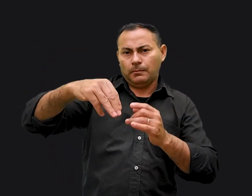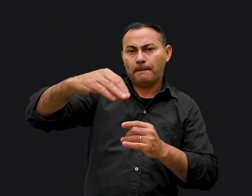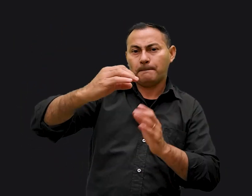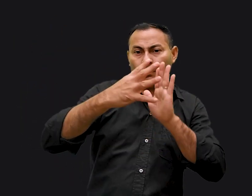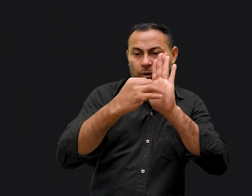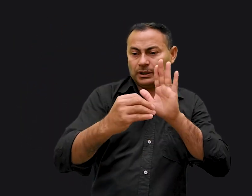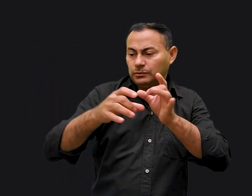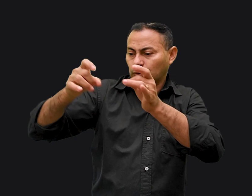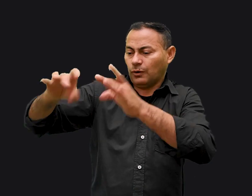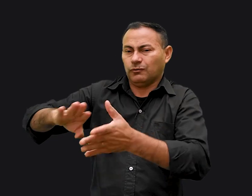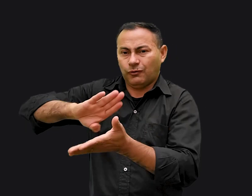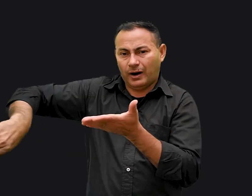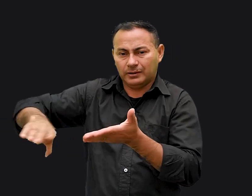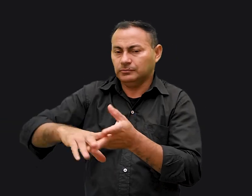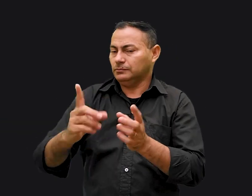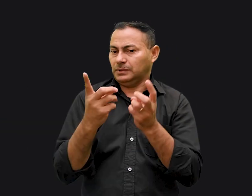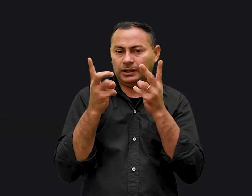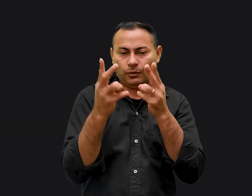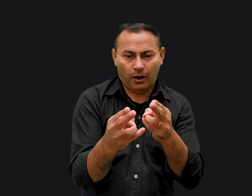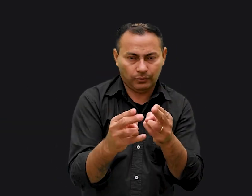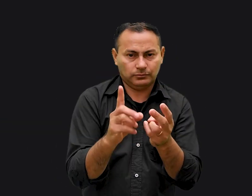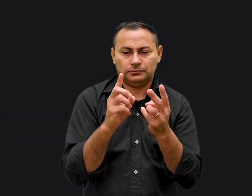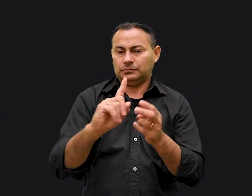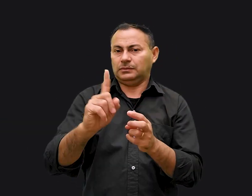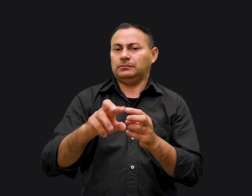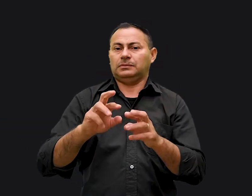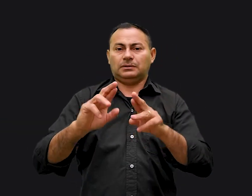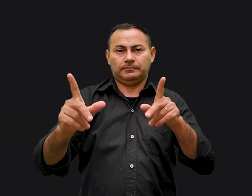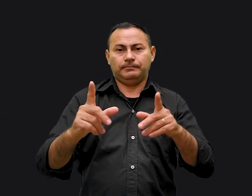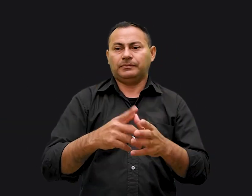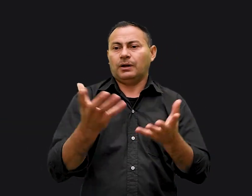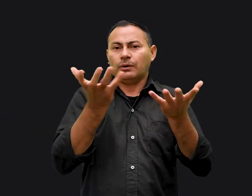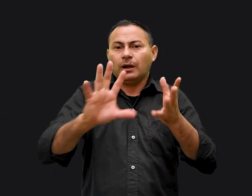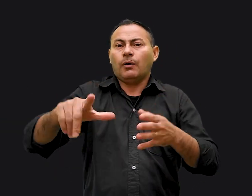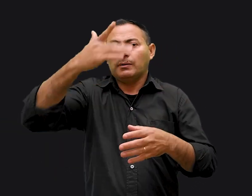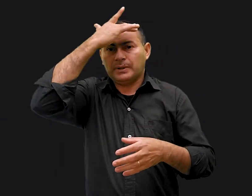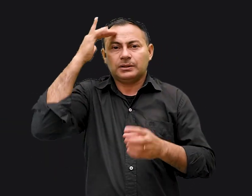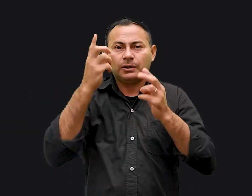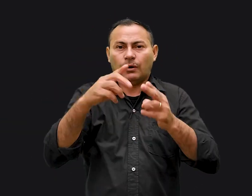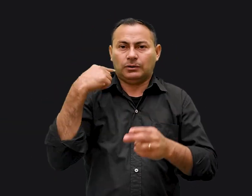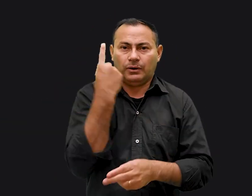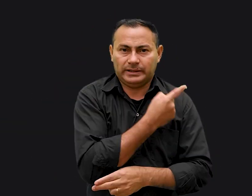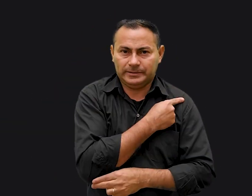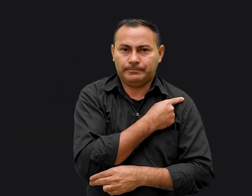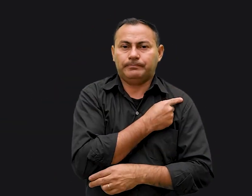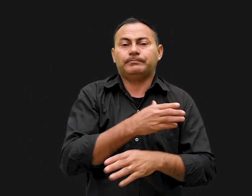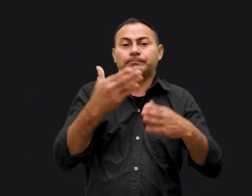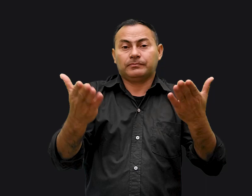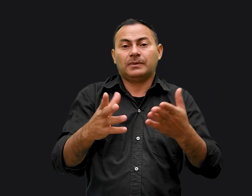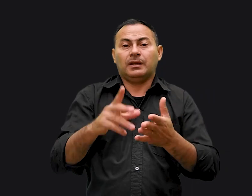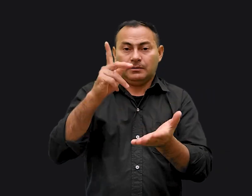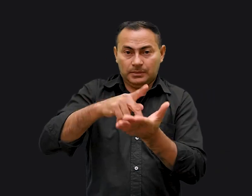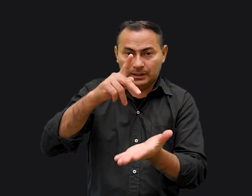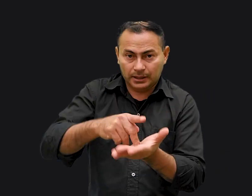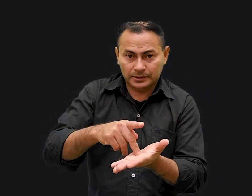modelo Ele não quer que sejamos como ninguém outro Ele não quer que outro seja como nós Então se isto é verdade